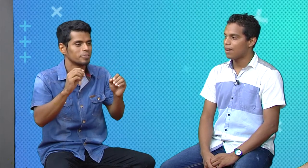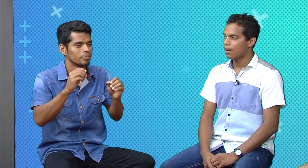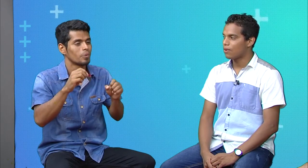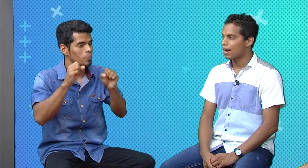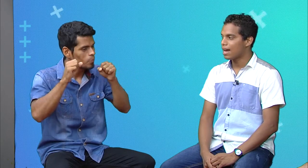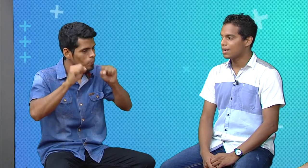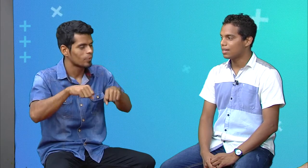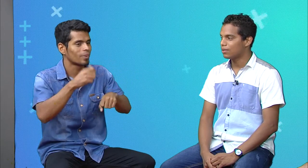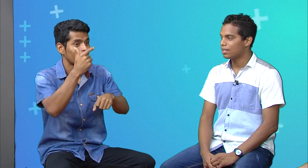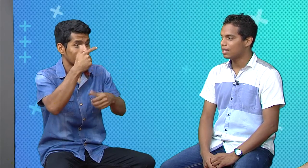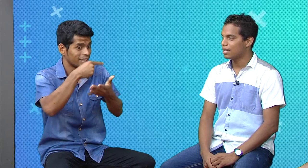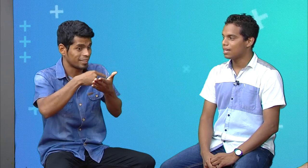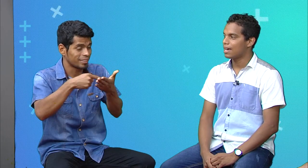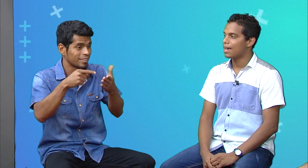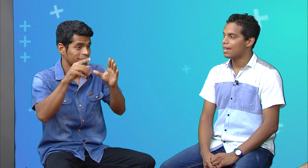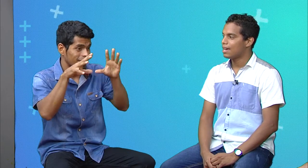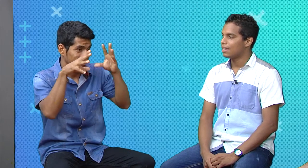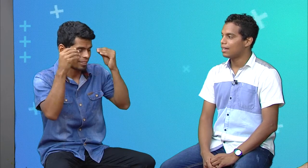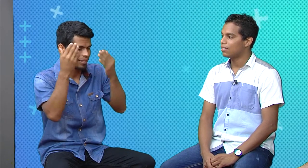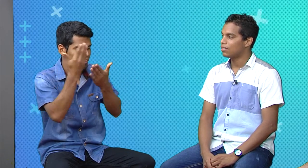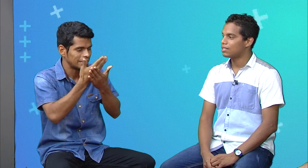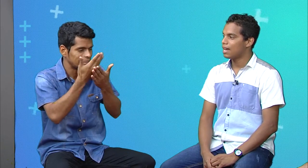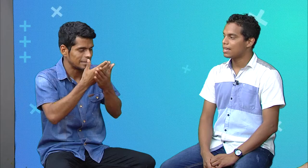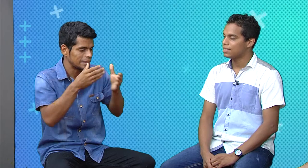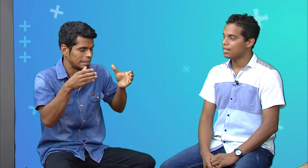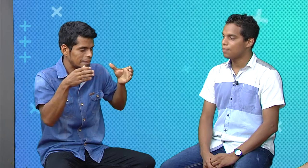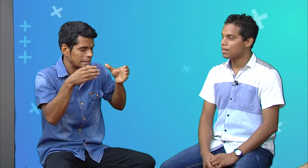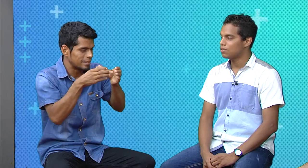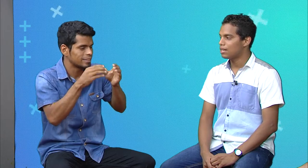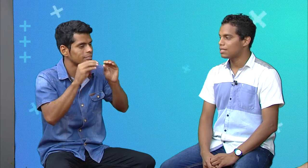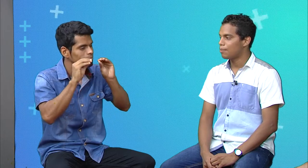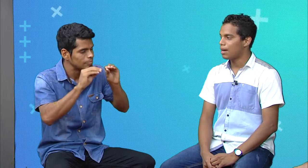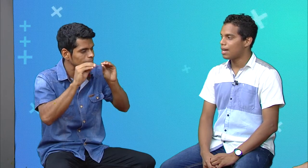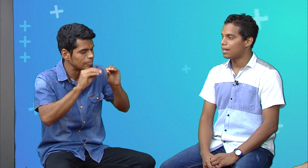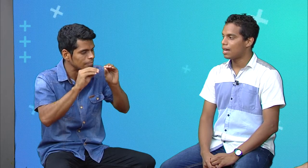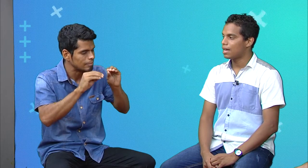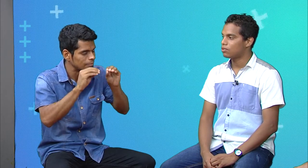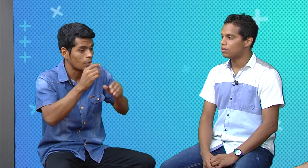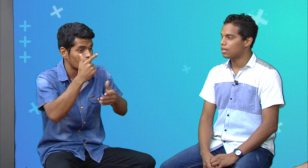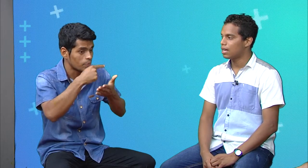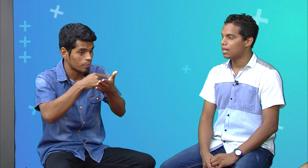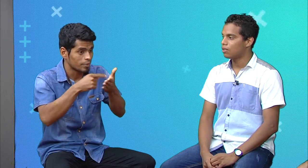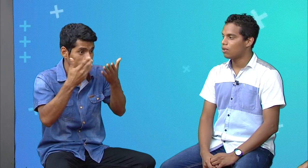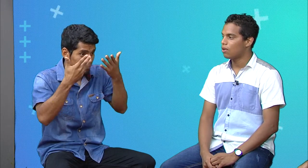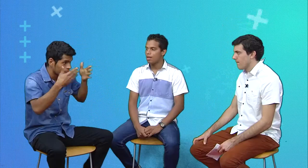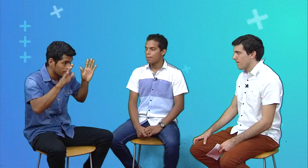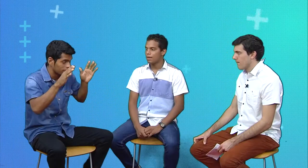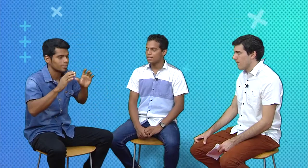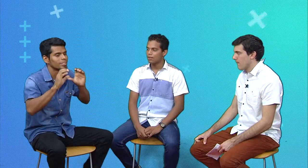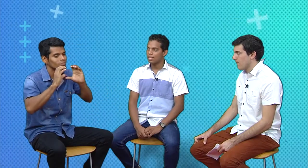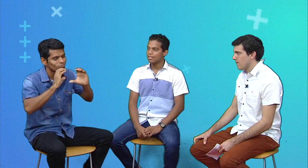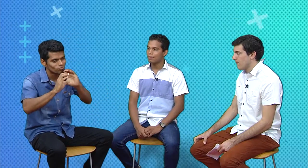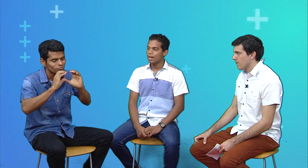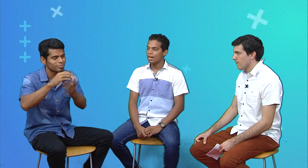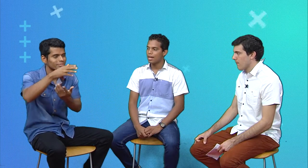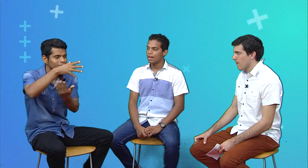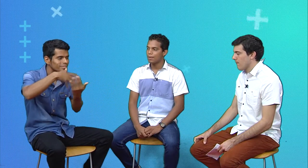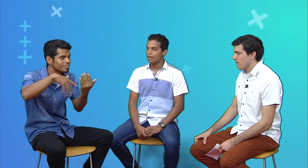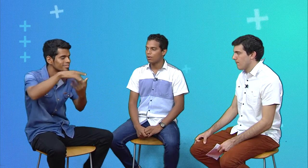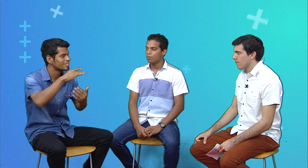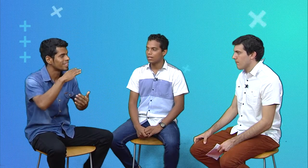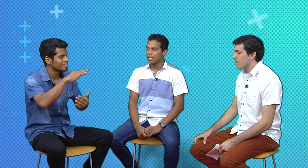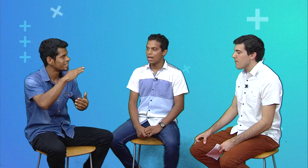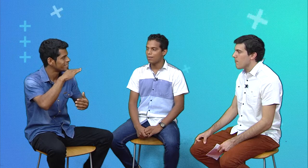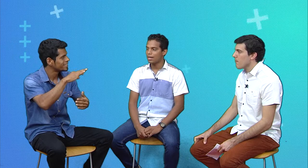comunicaba con alguien, no entendía. Y entonces así, pasé una semana estudiando. Pasaron las semanas,